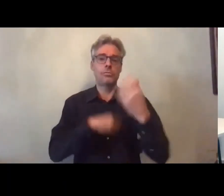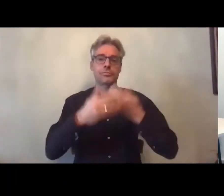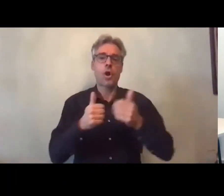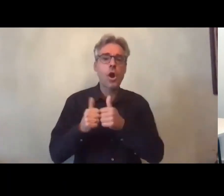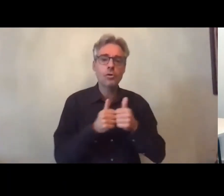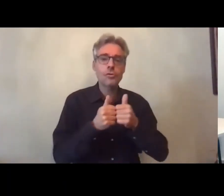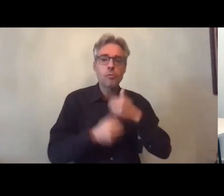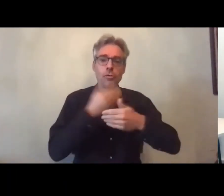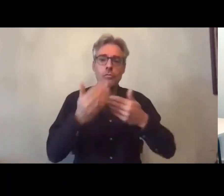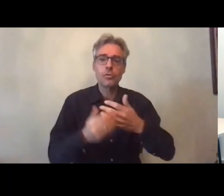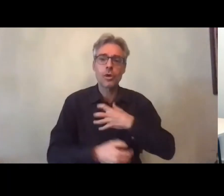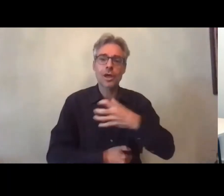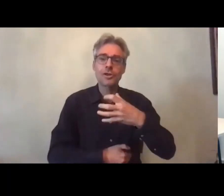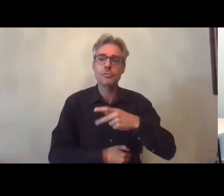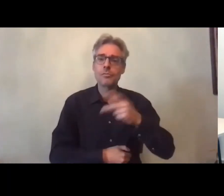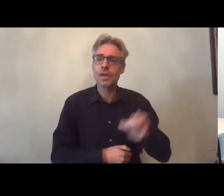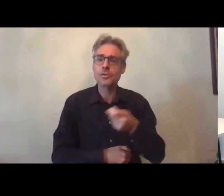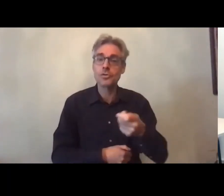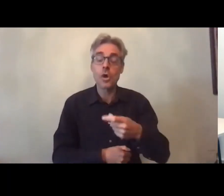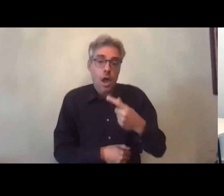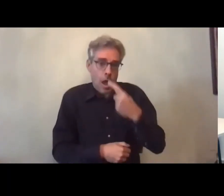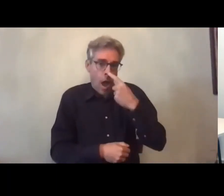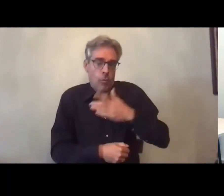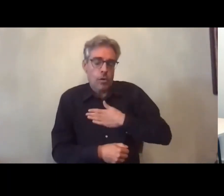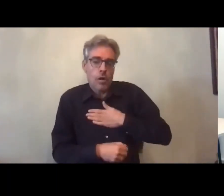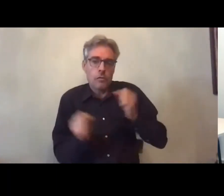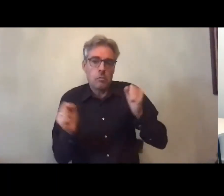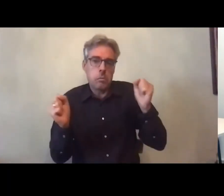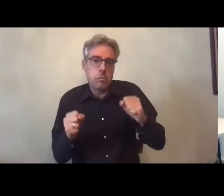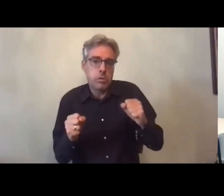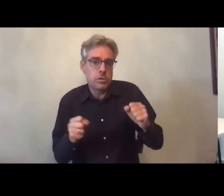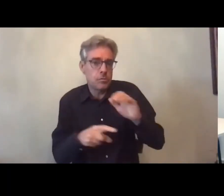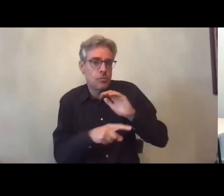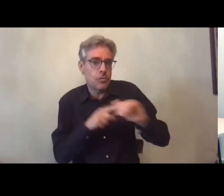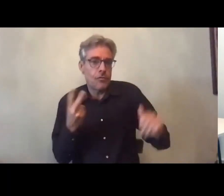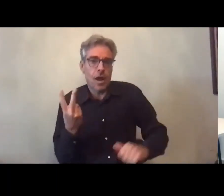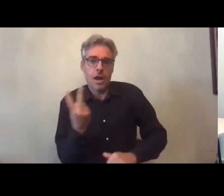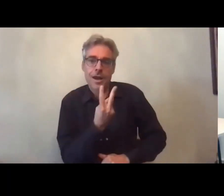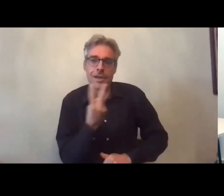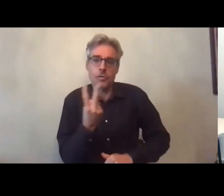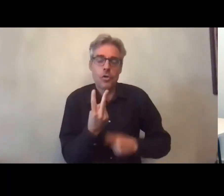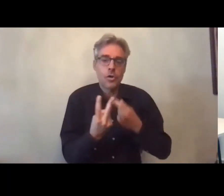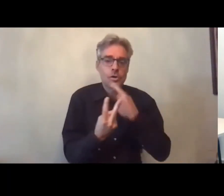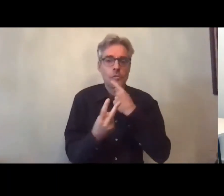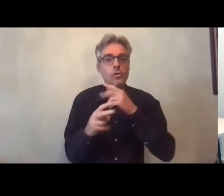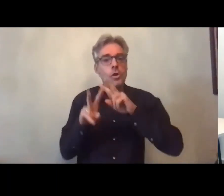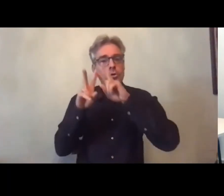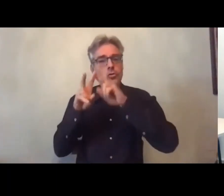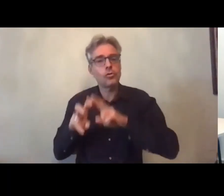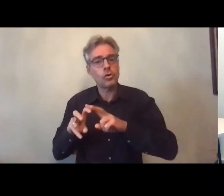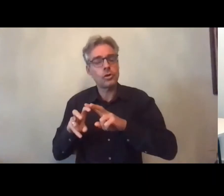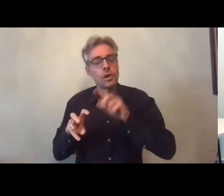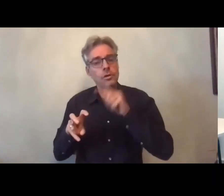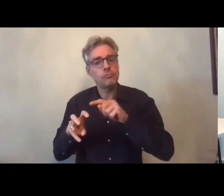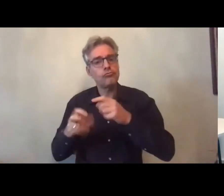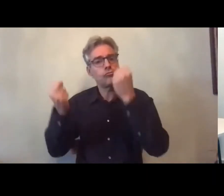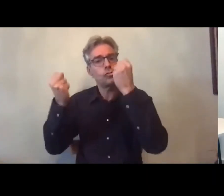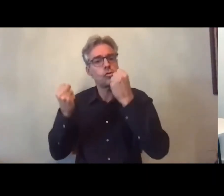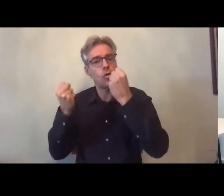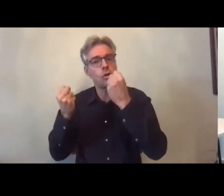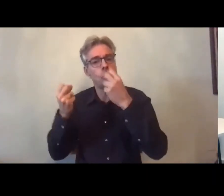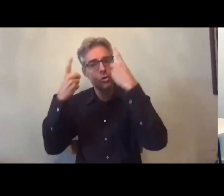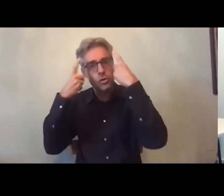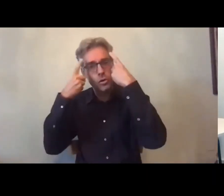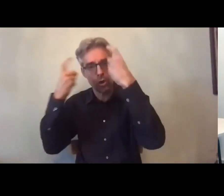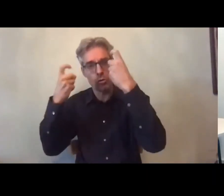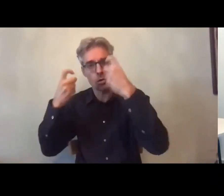que de mon point de vue il est tout à fait possible de mener une recherche à la fois solide sur